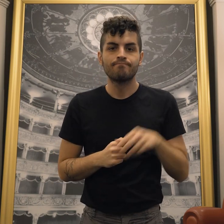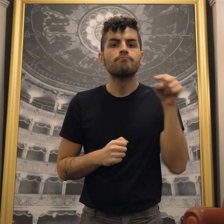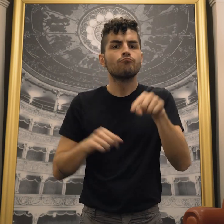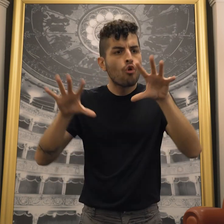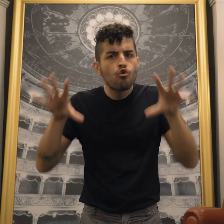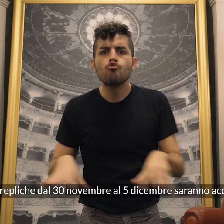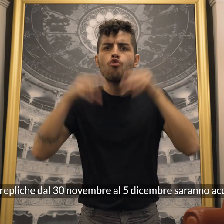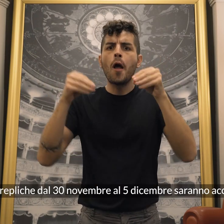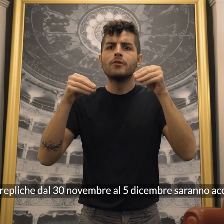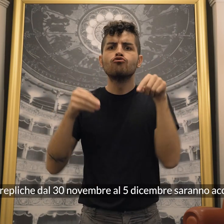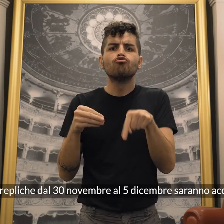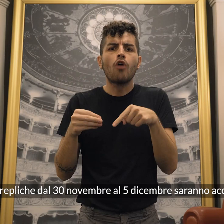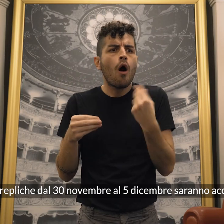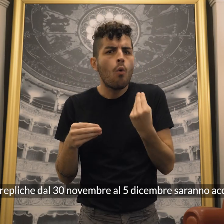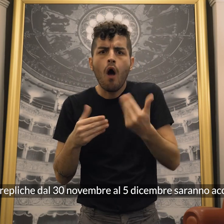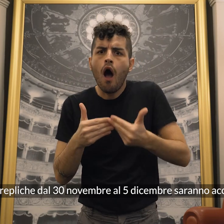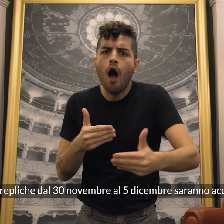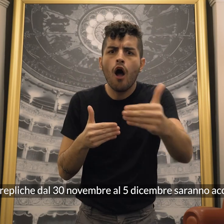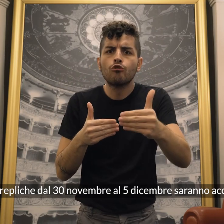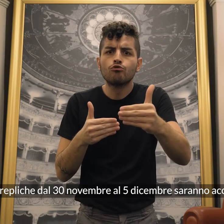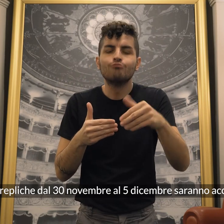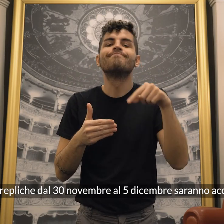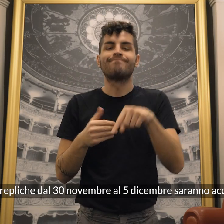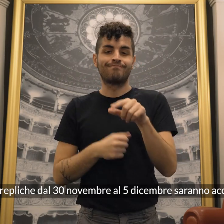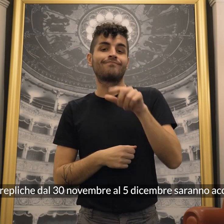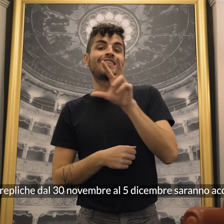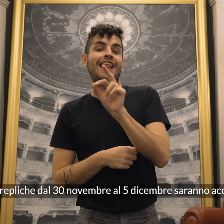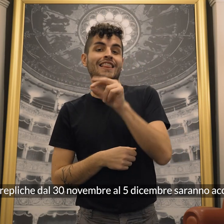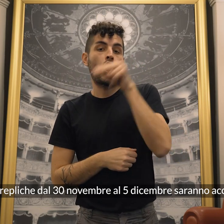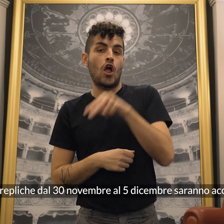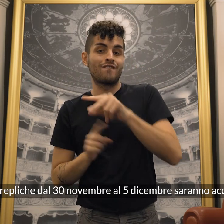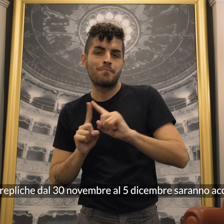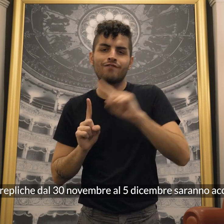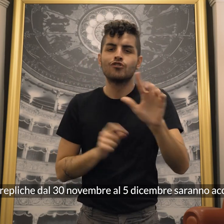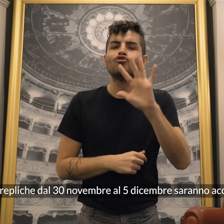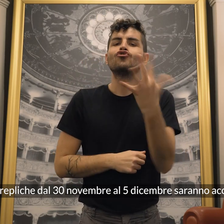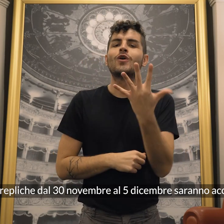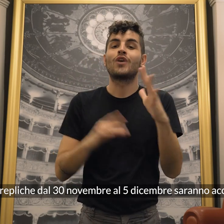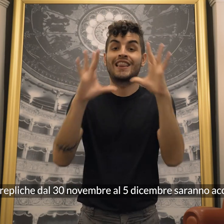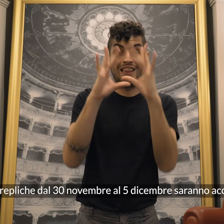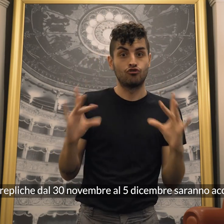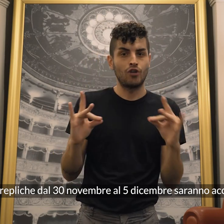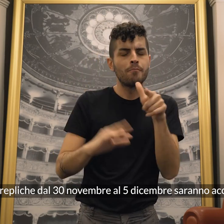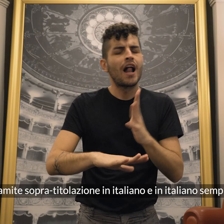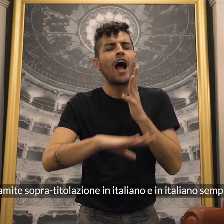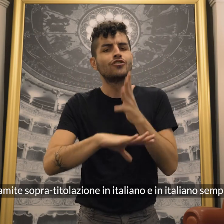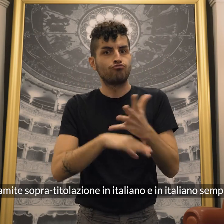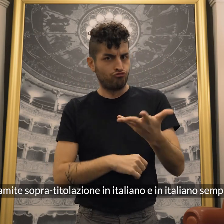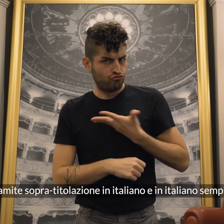Le repliche dal 30 novembre al 5 dicembre saranno accessibili tramite